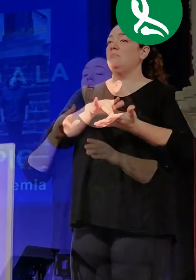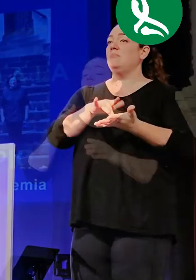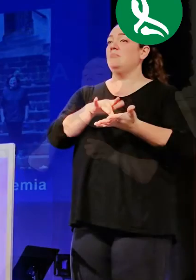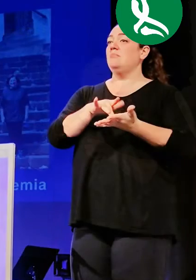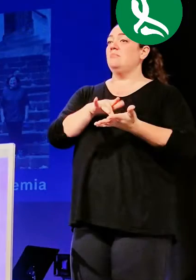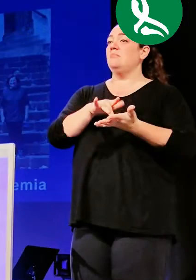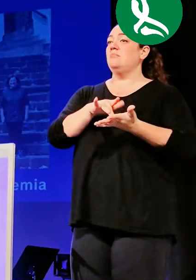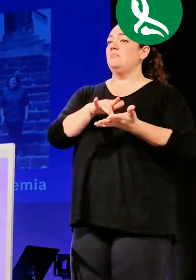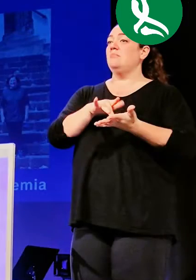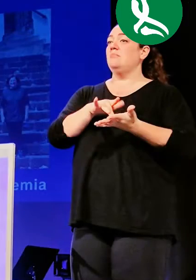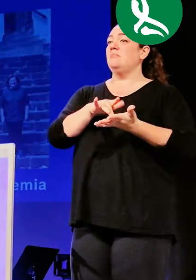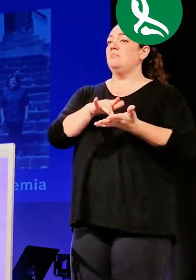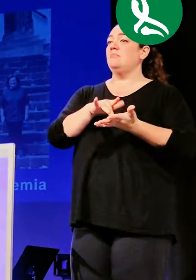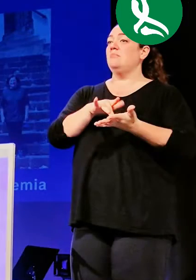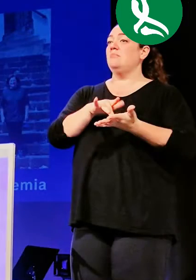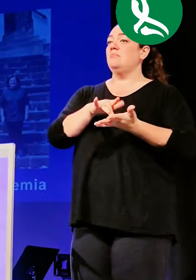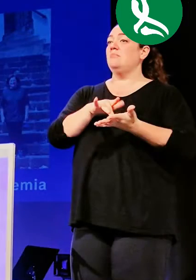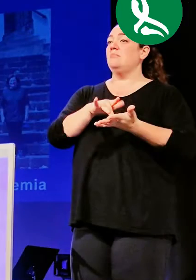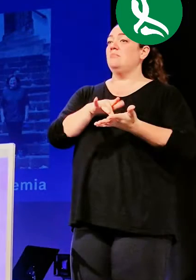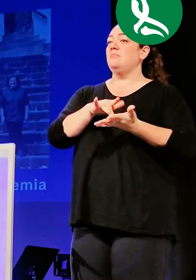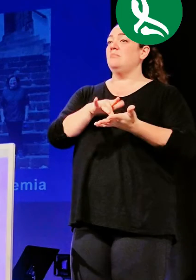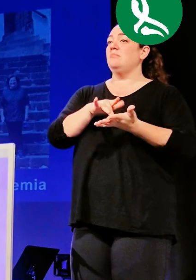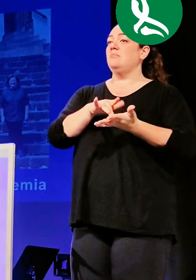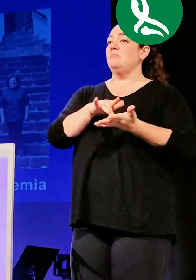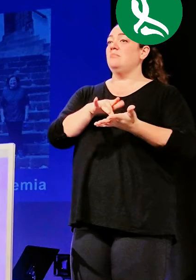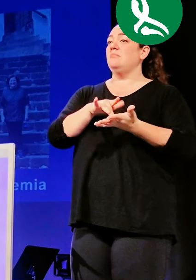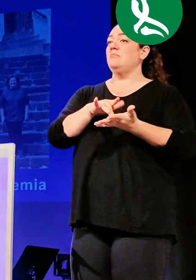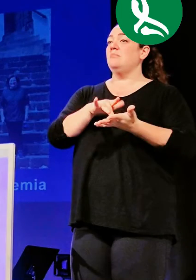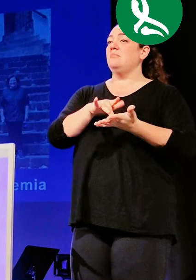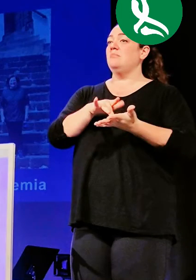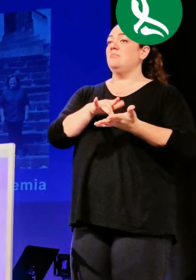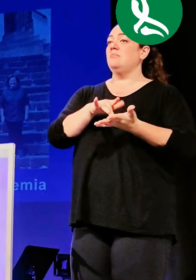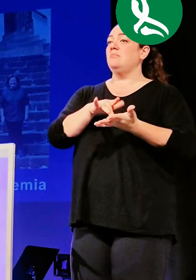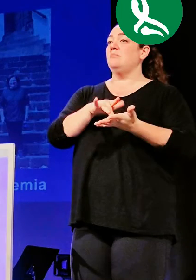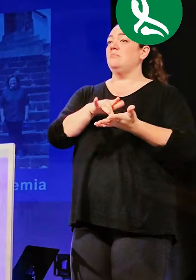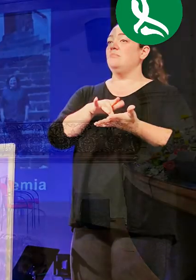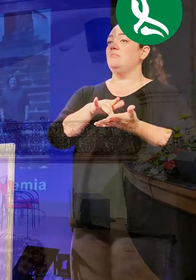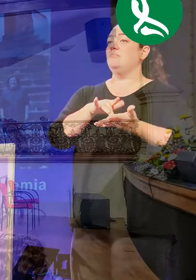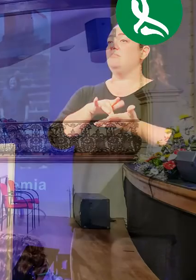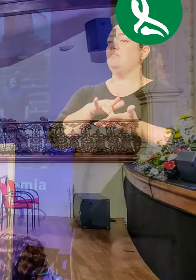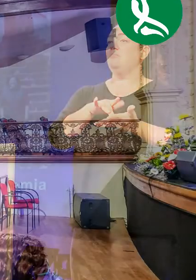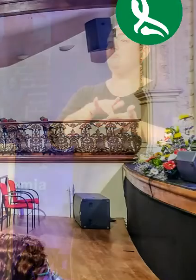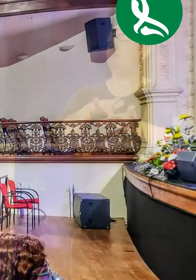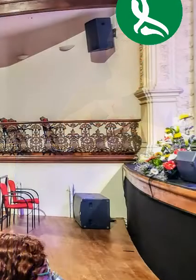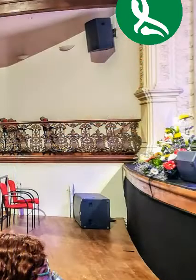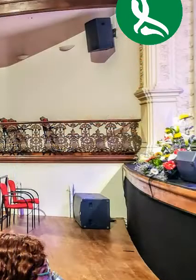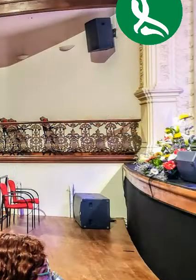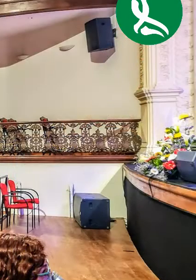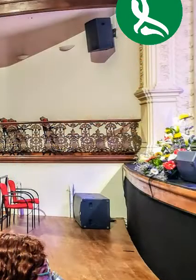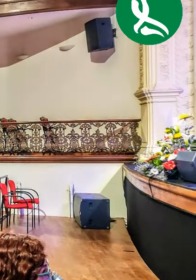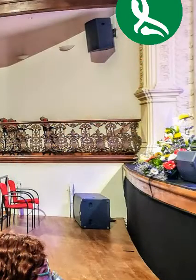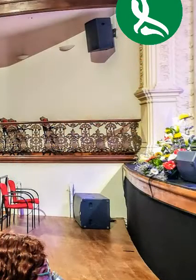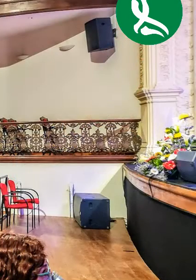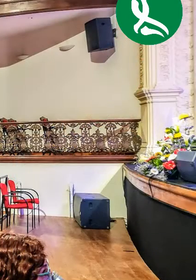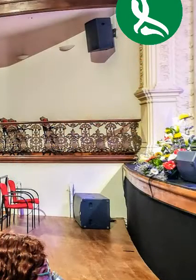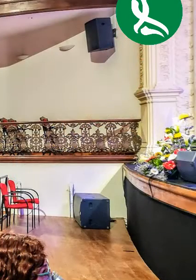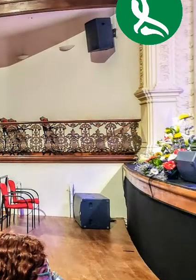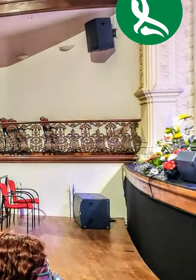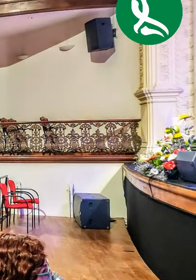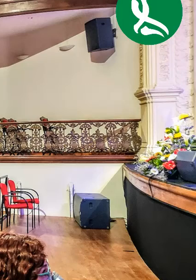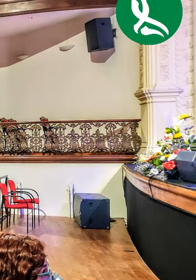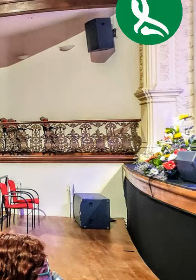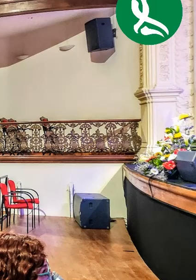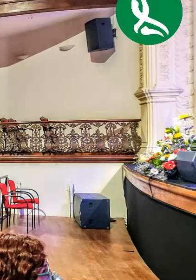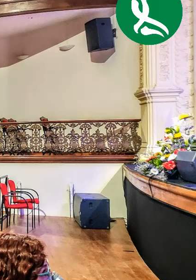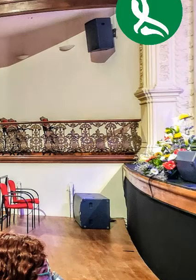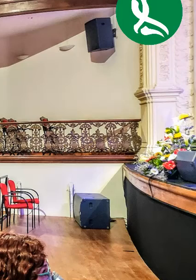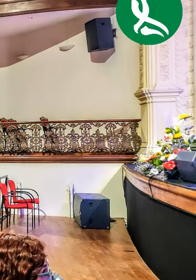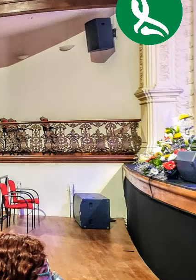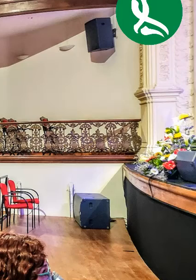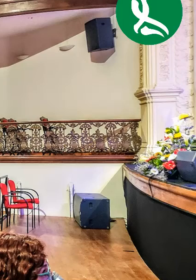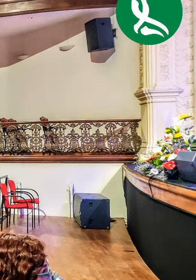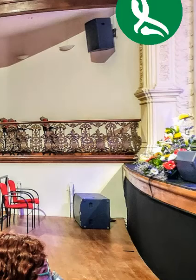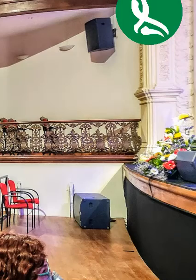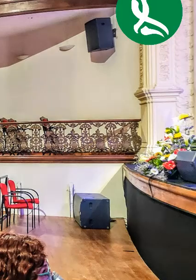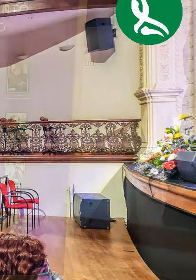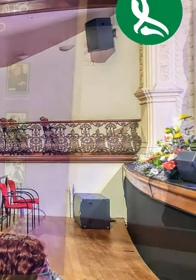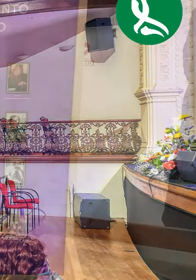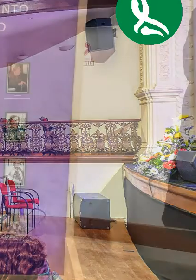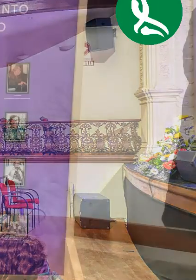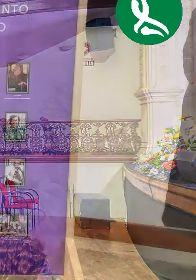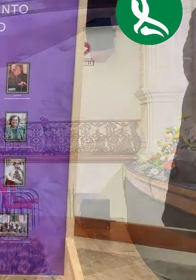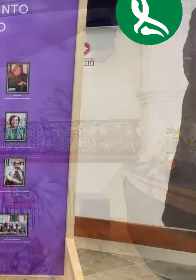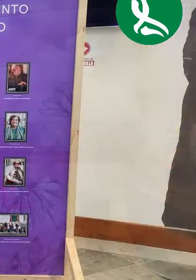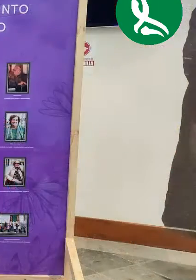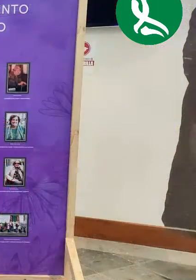Desde aquellos primeros pasos hasta lo que podemos ofrecer ahora que es un desayuno variado de frutas, jugos, yogures, dulces